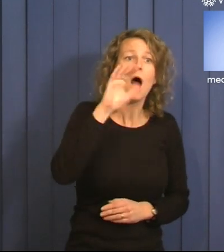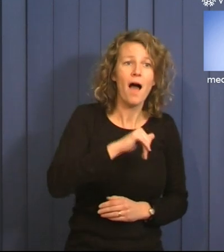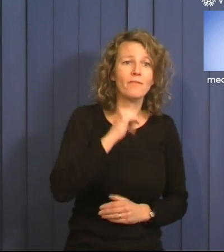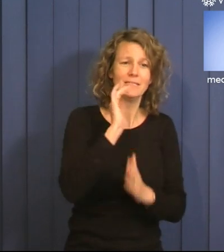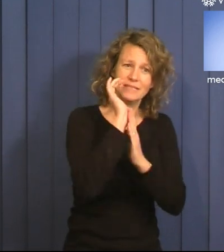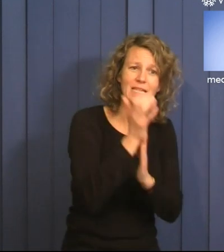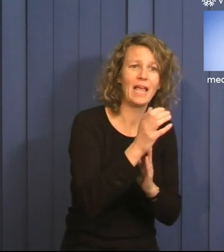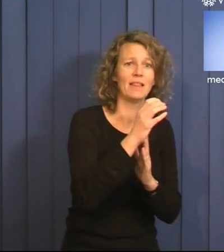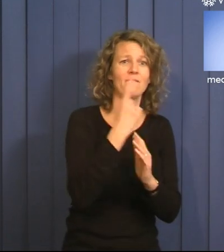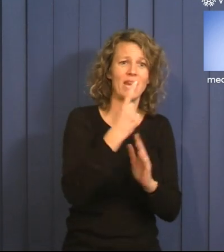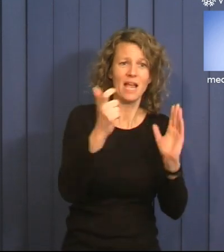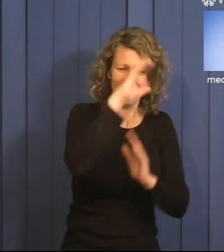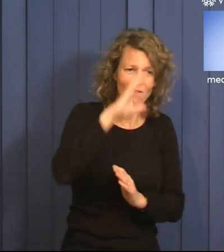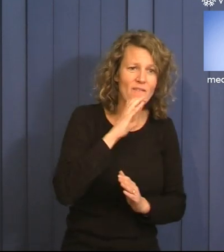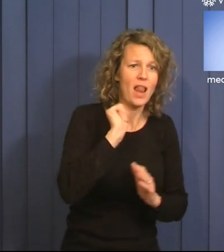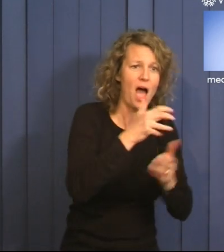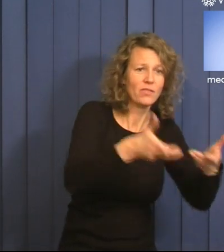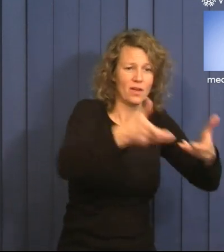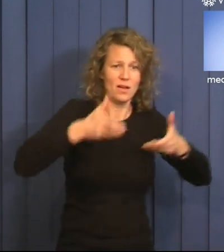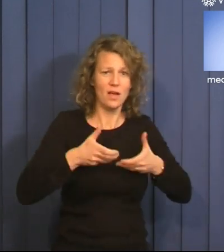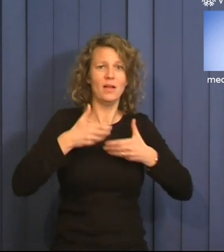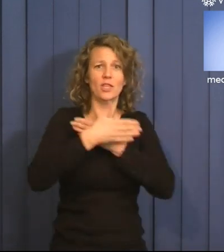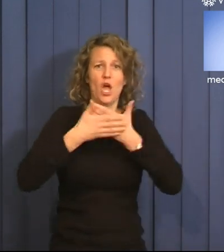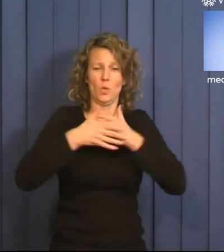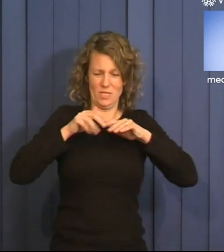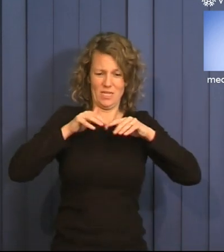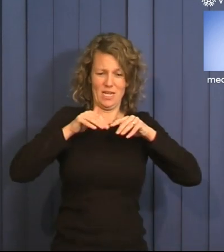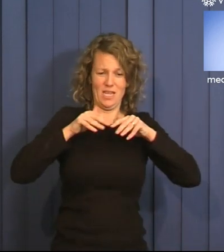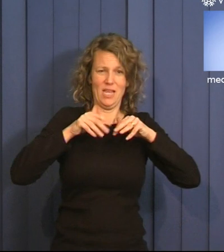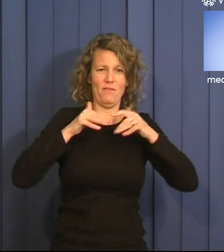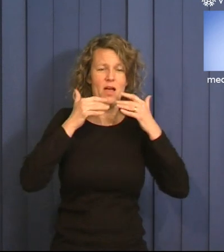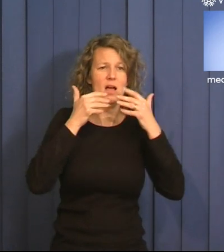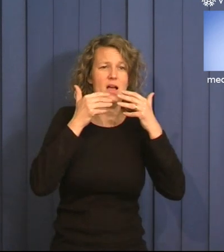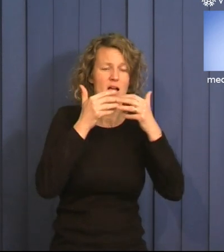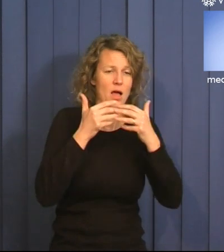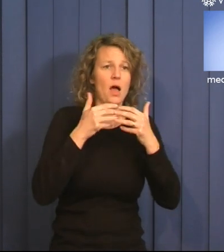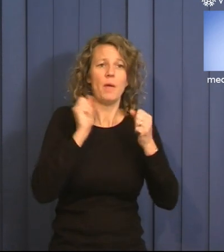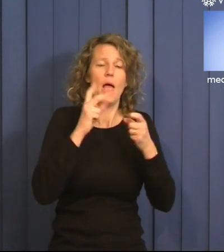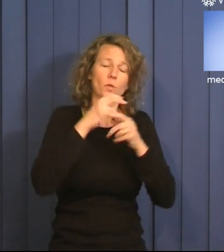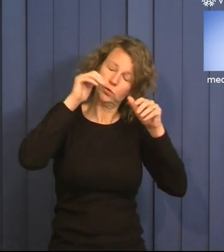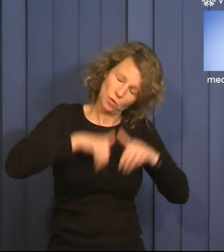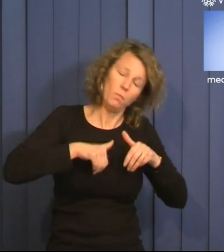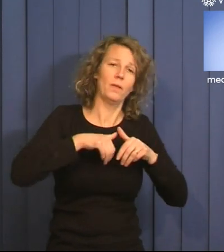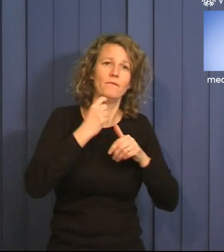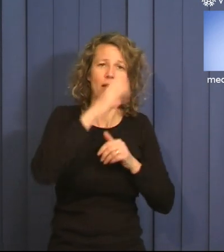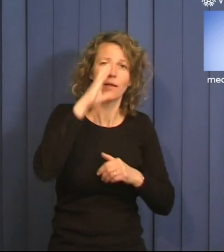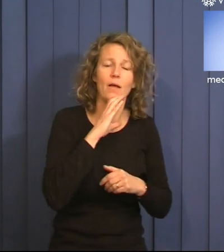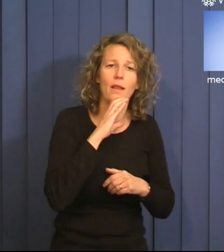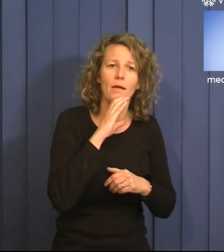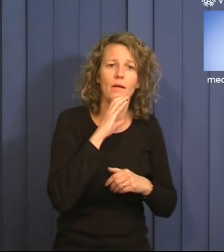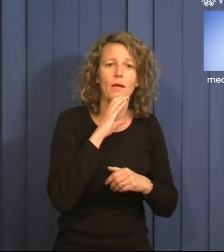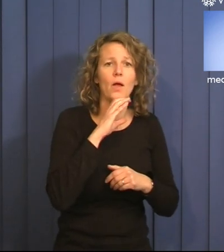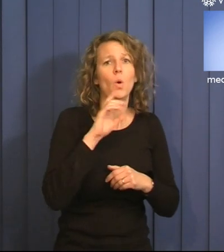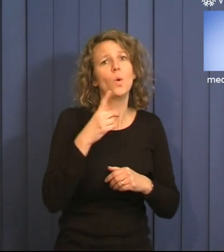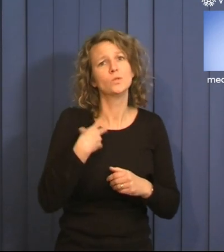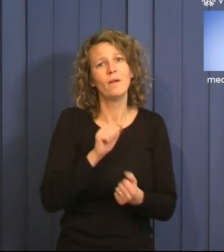sent varje natt. Och så var det ju det här prestigeuppdraget som vinterpratade på självaste nyårsafton i P1